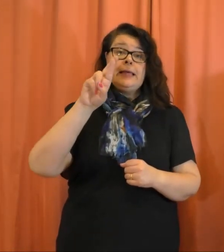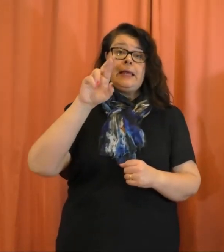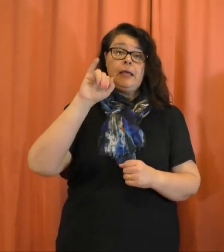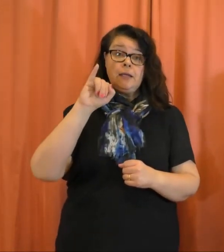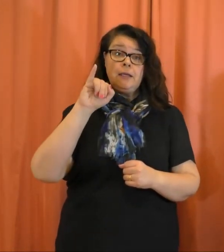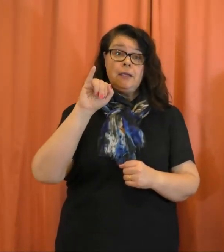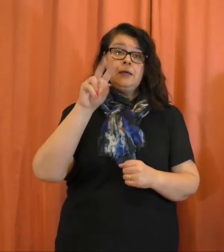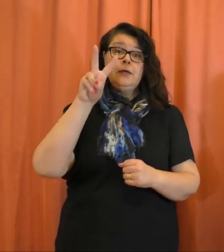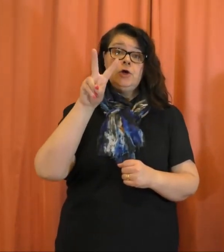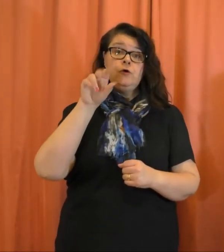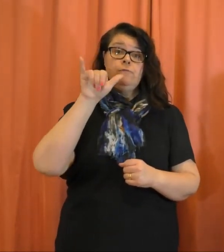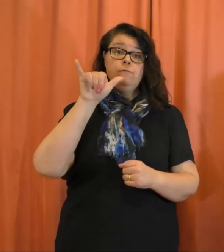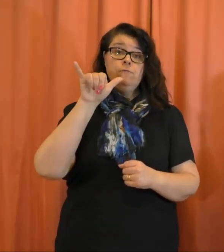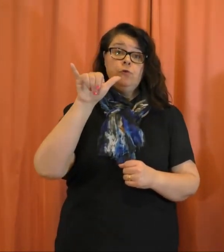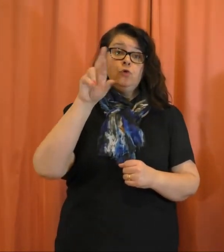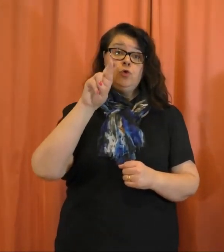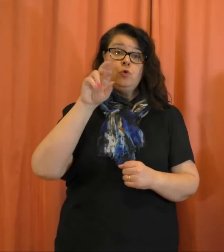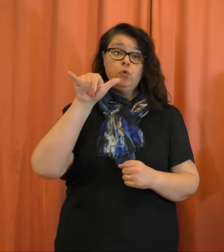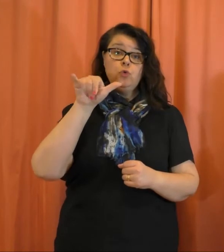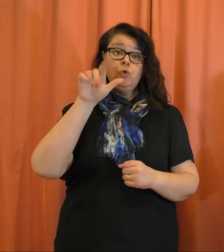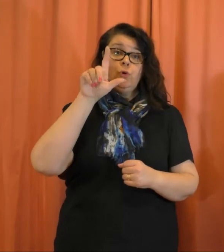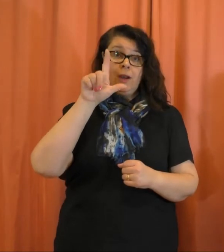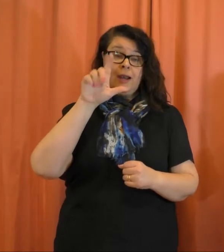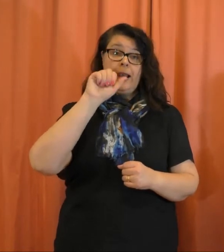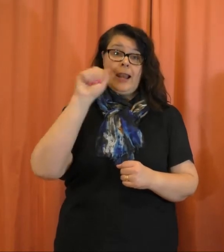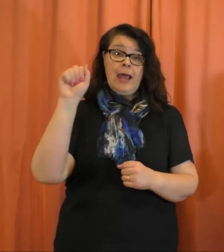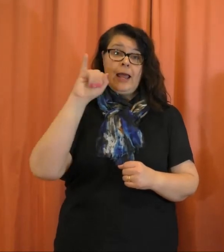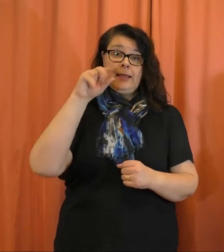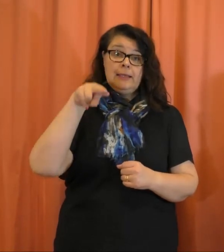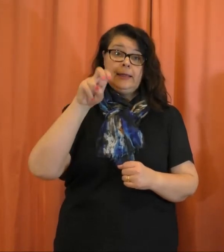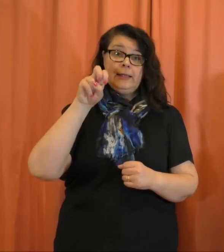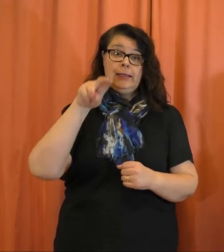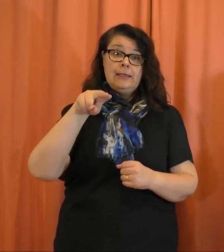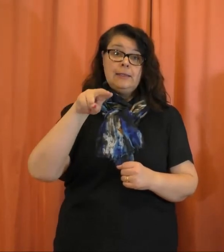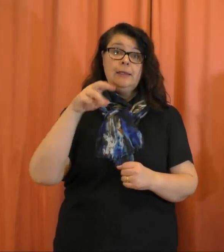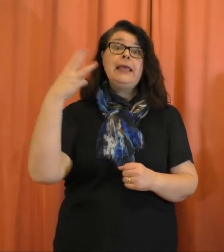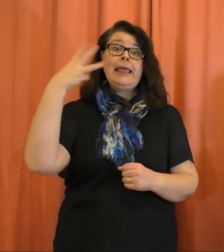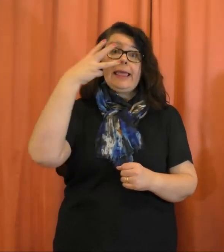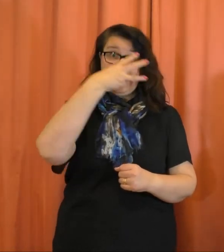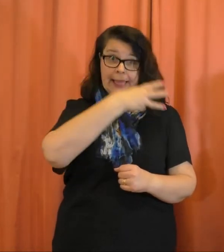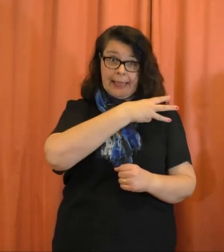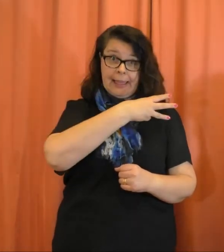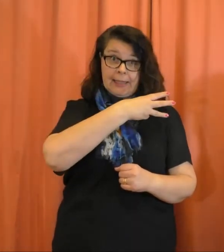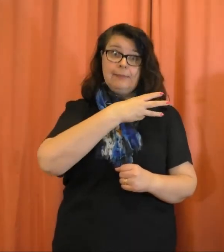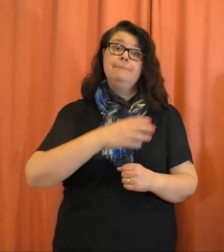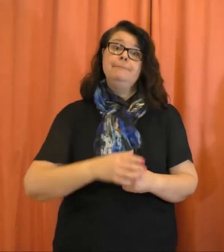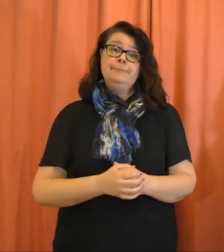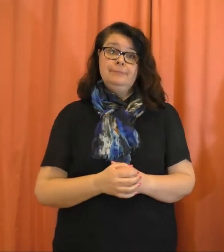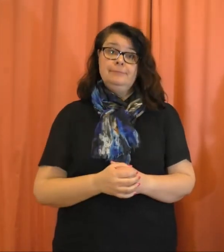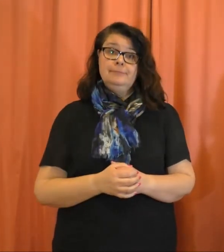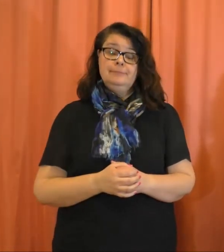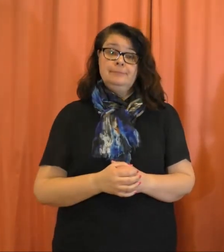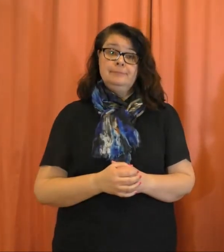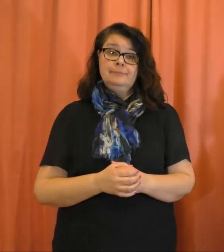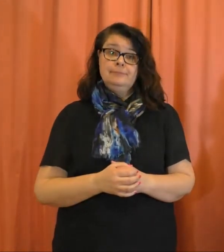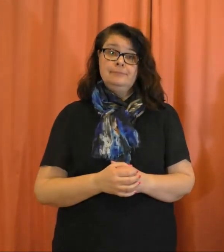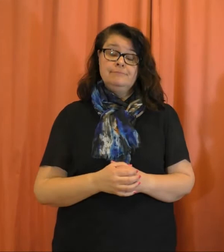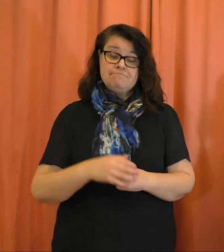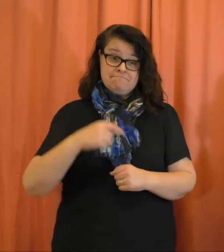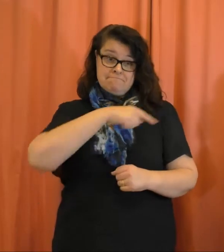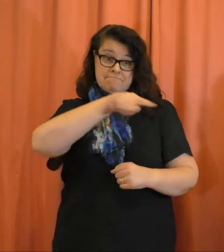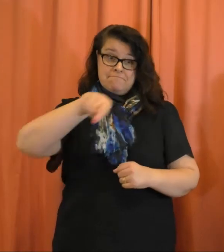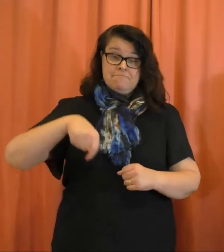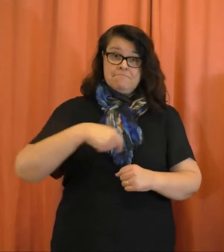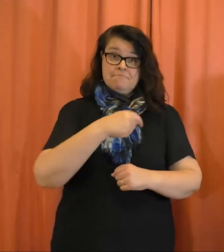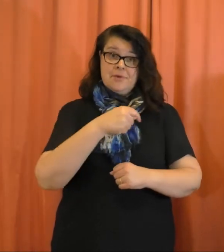viittomanimi. Palvelemme